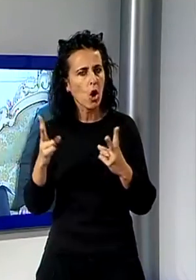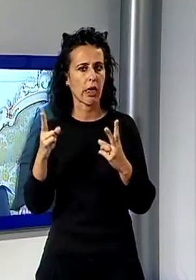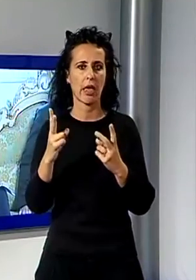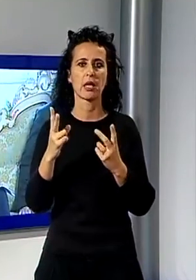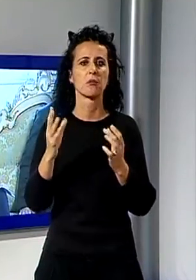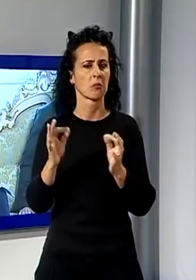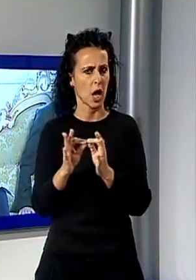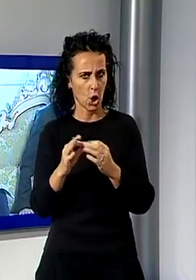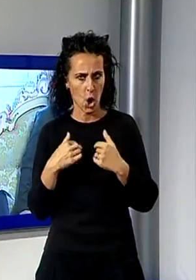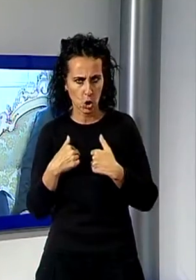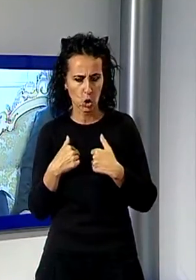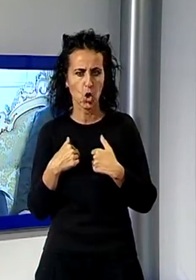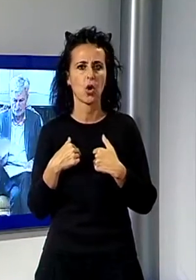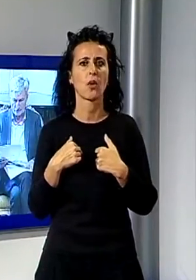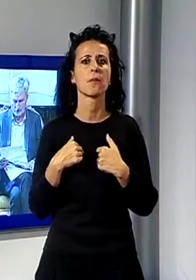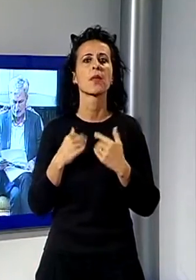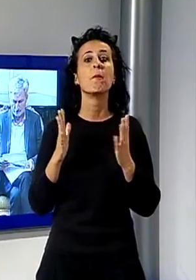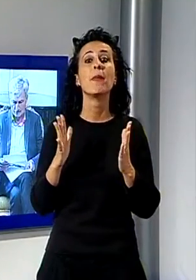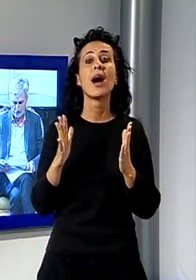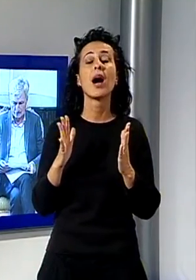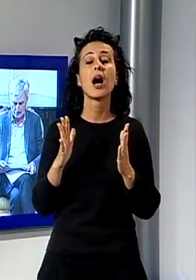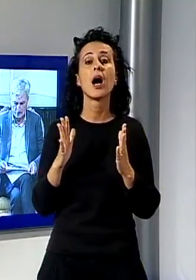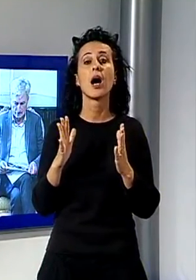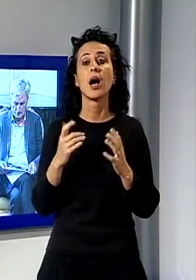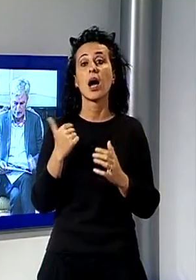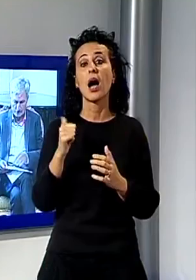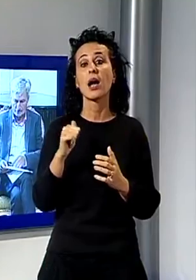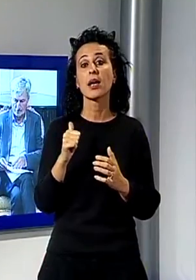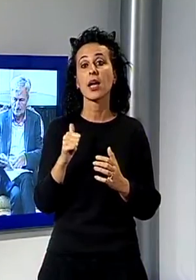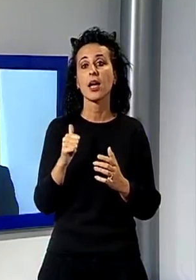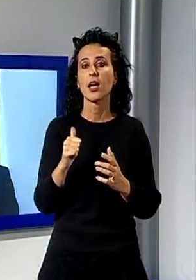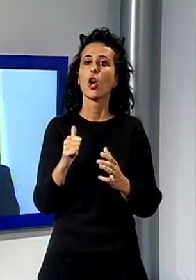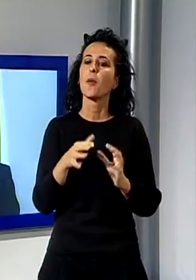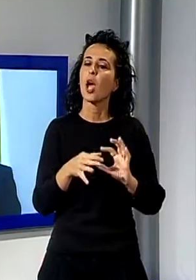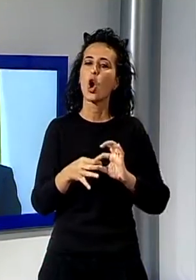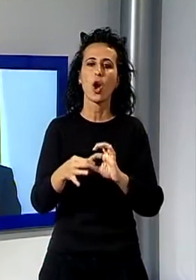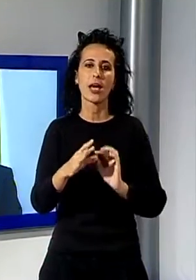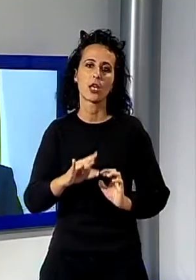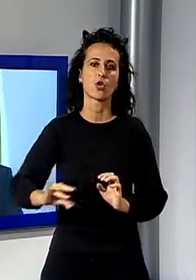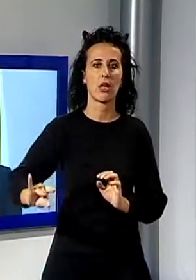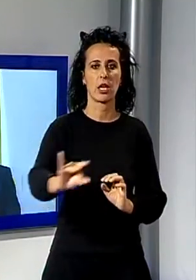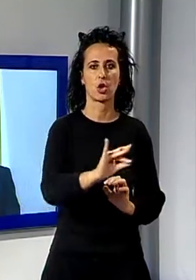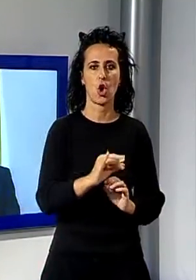colossi della lirica, ma che tutto fosse radicato sul territorio, cioè condiviso con il grande